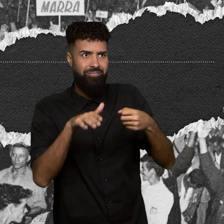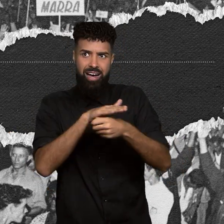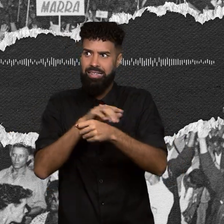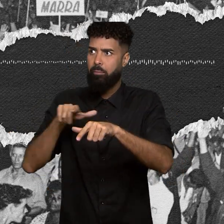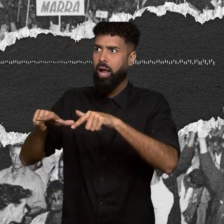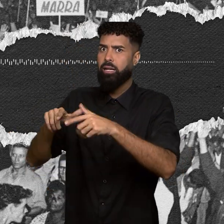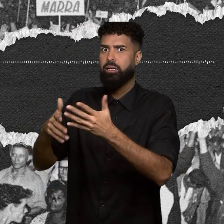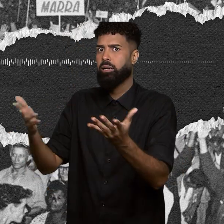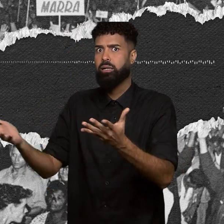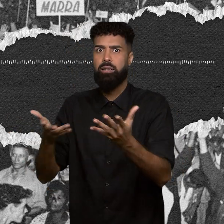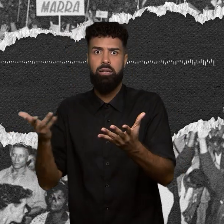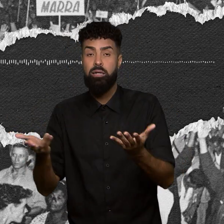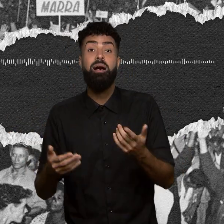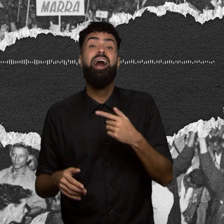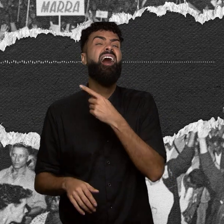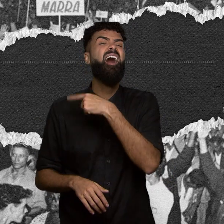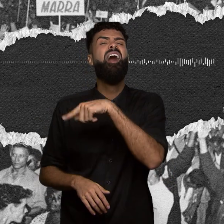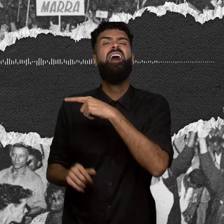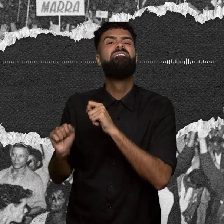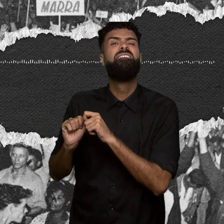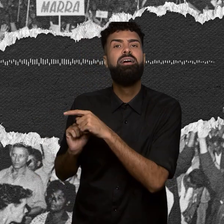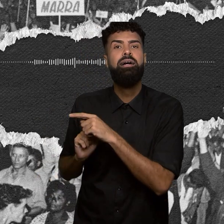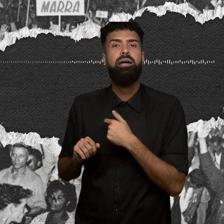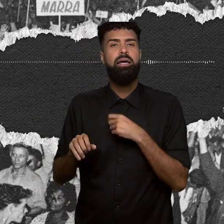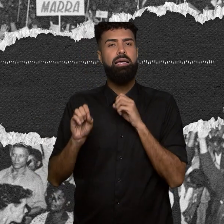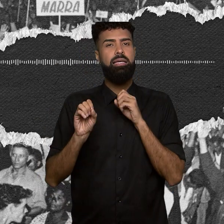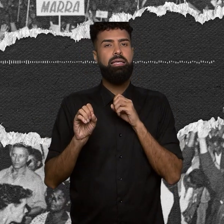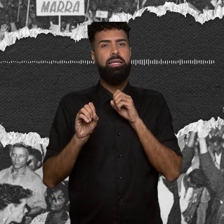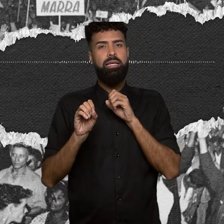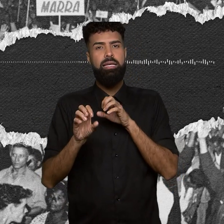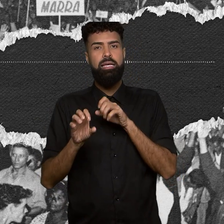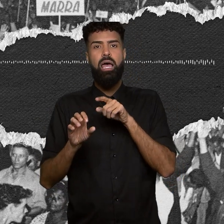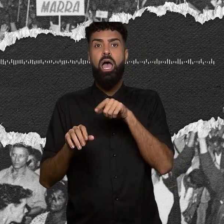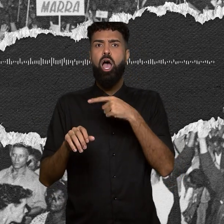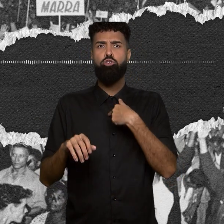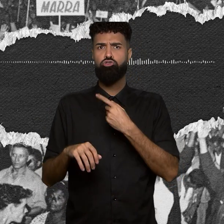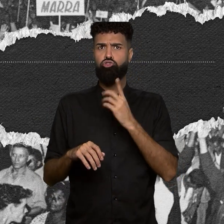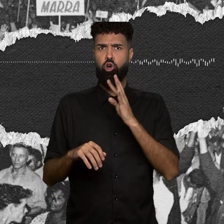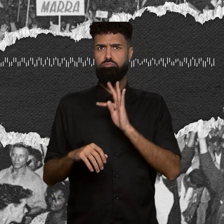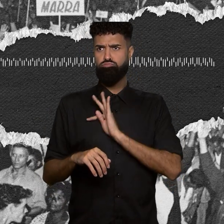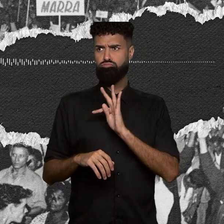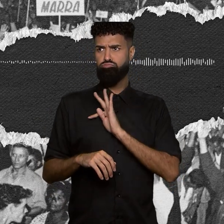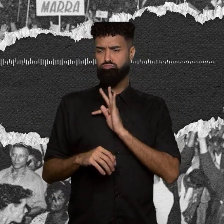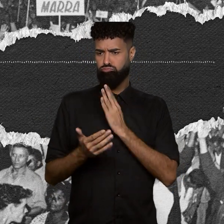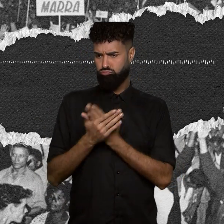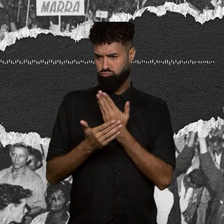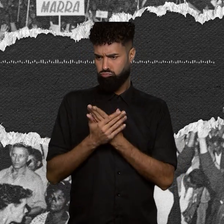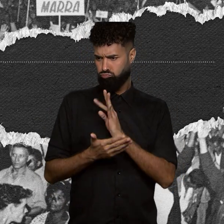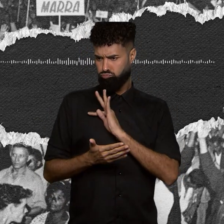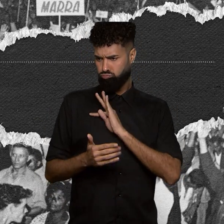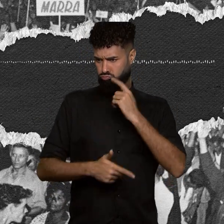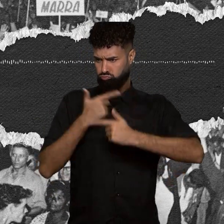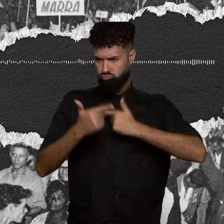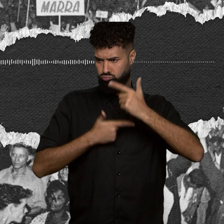fazem? Eles introduzem uma visão totalmente tecnicista, tecnológica, e esvaziam a parte